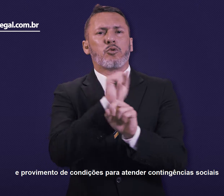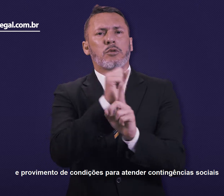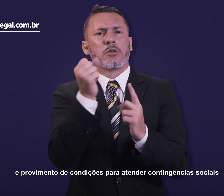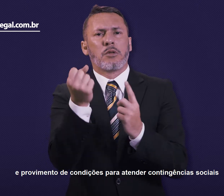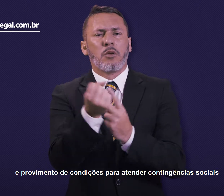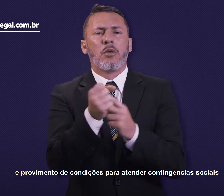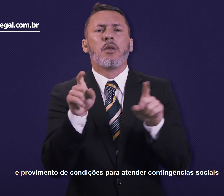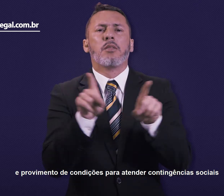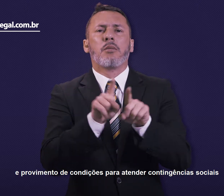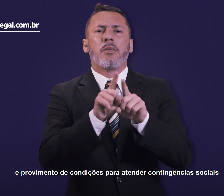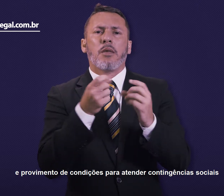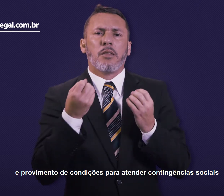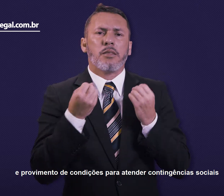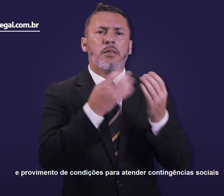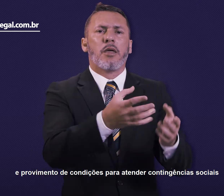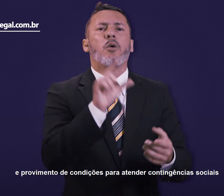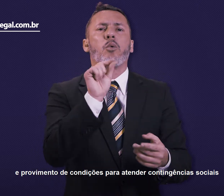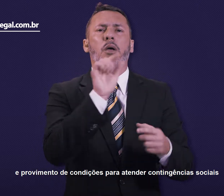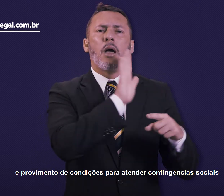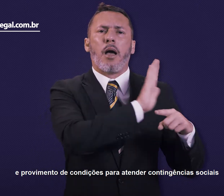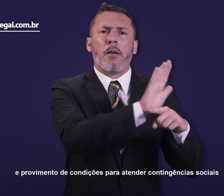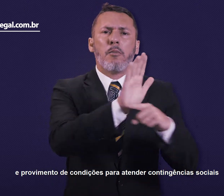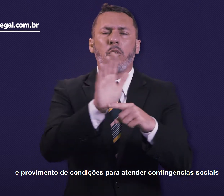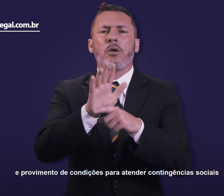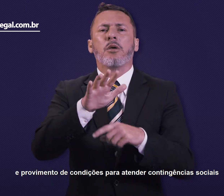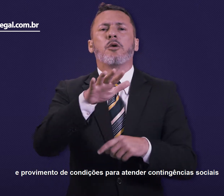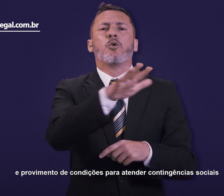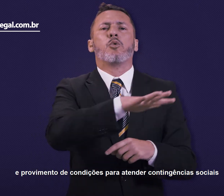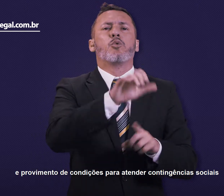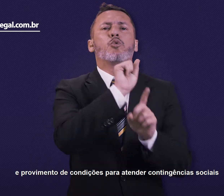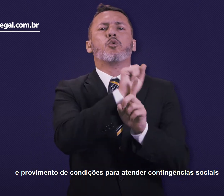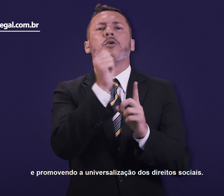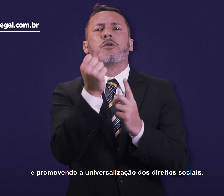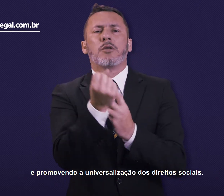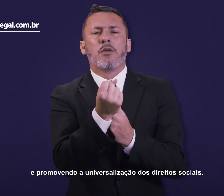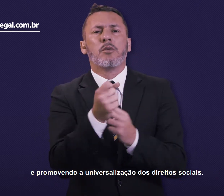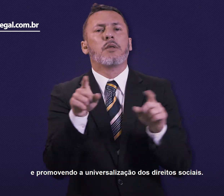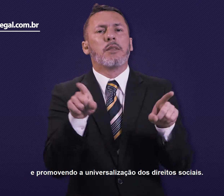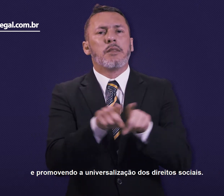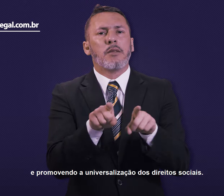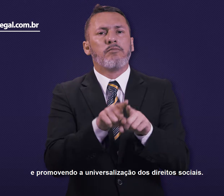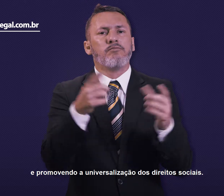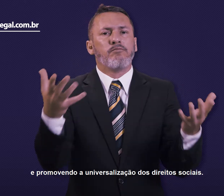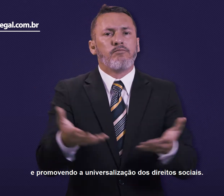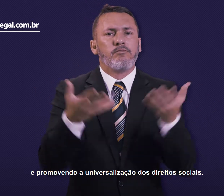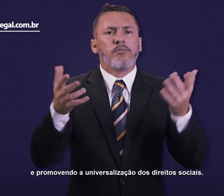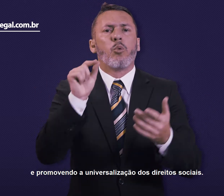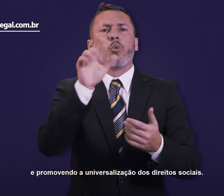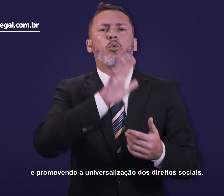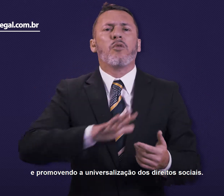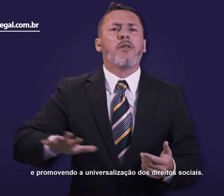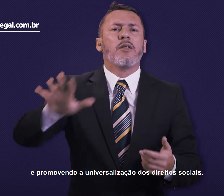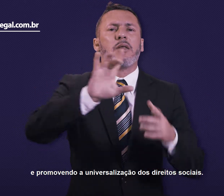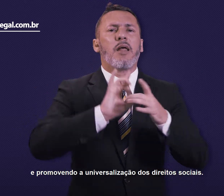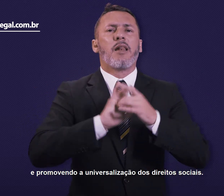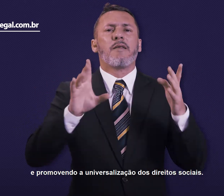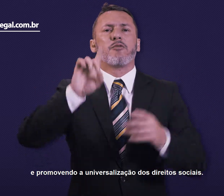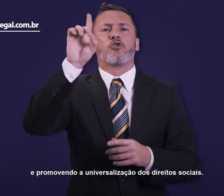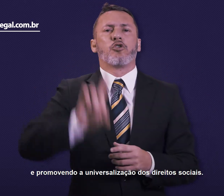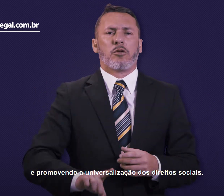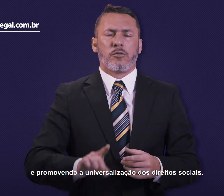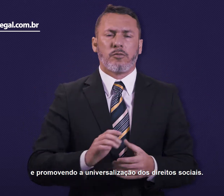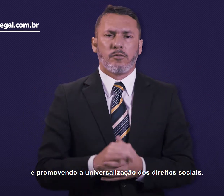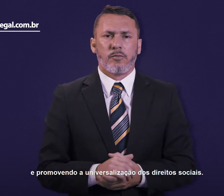e provimento de condições para atender contingências sociais e promovendo a universalização dos